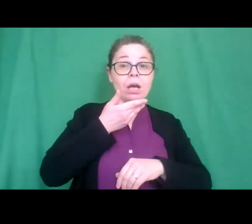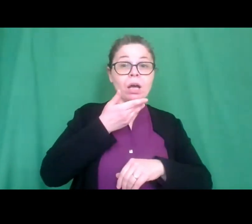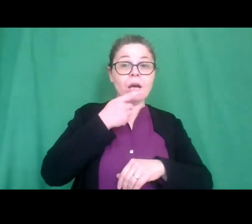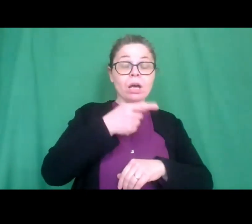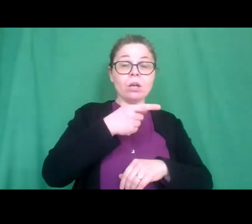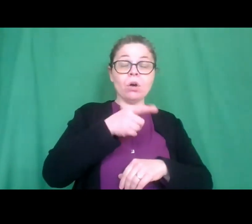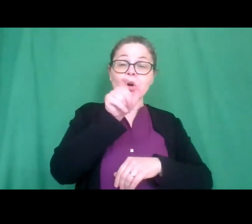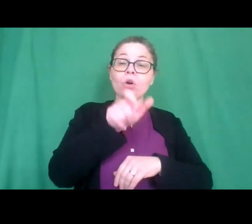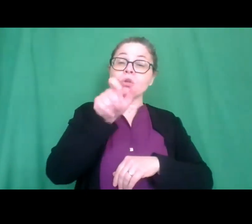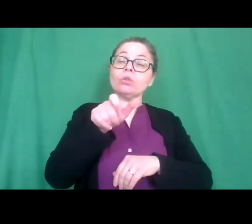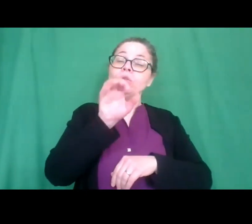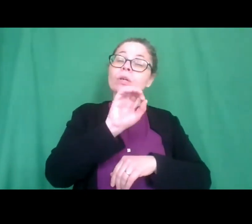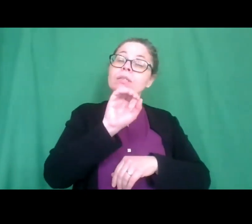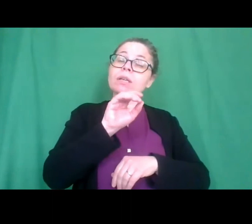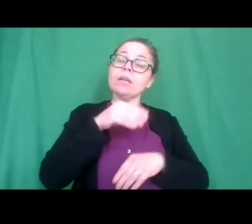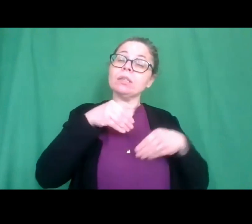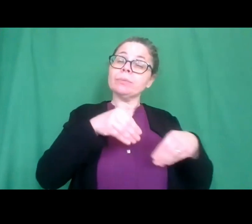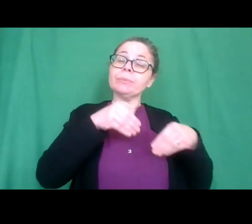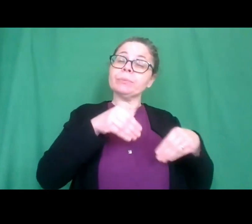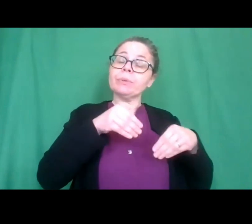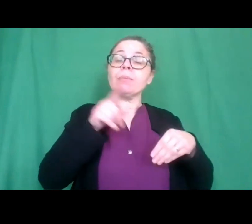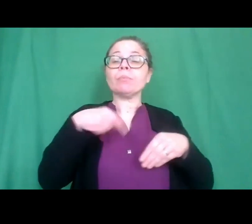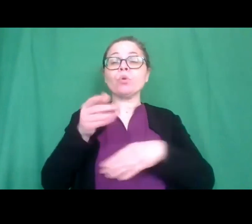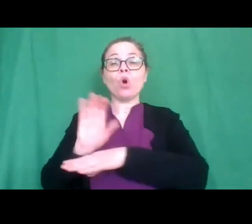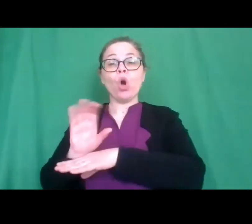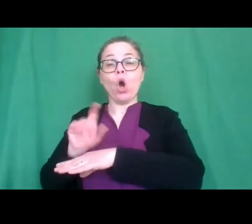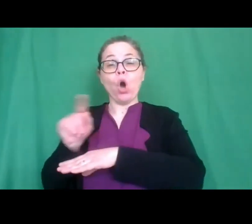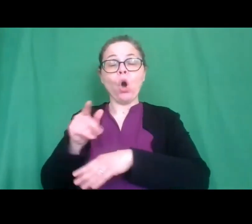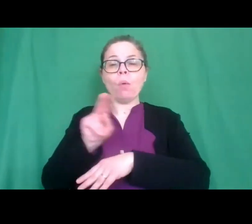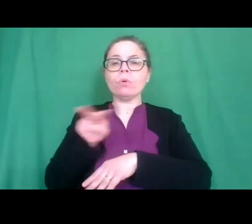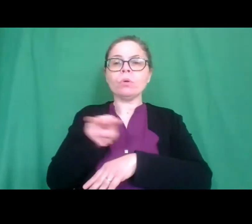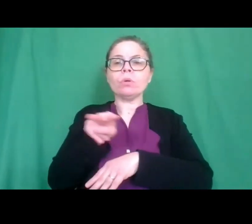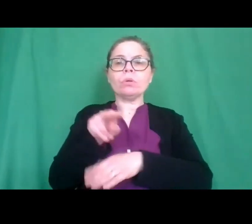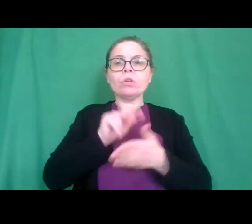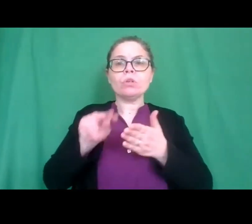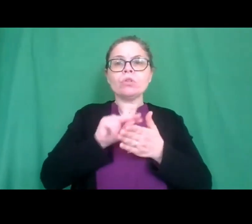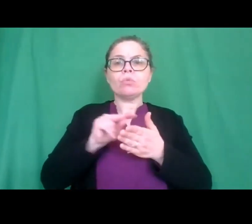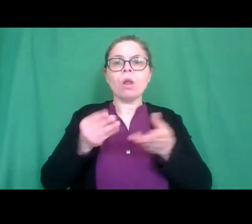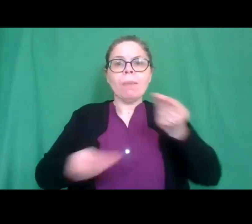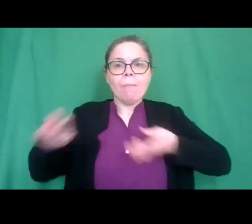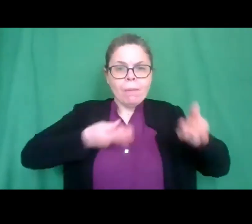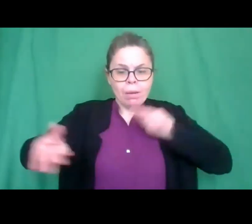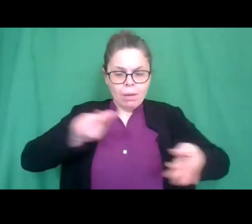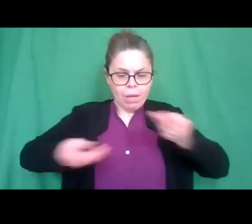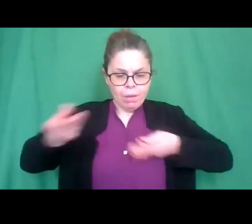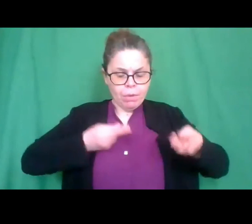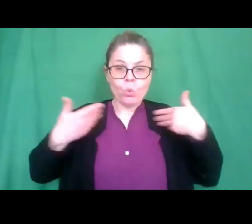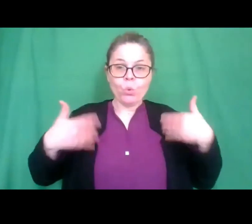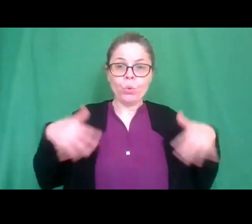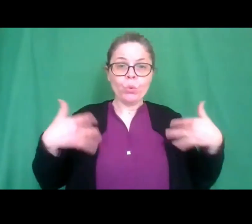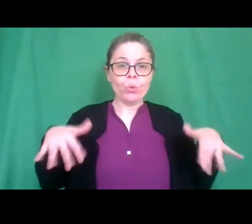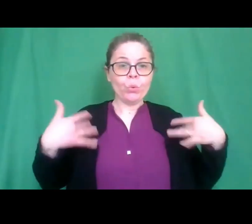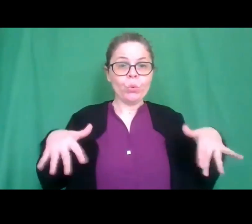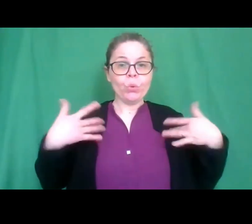insegnanti perché sono state le scuole che ci hanno dato più contributi hanno fatto partecipare